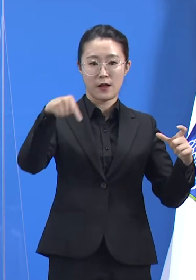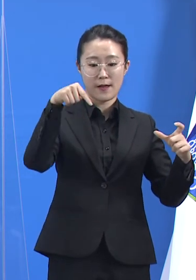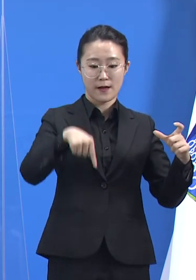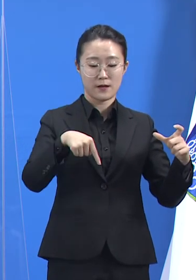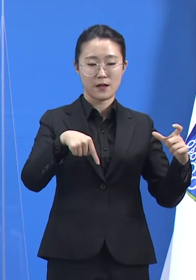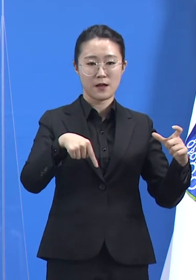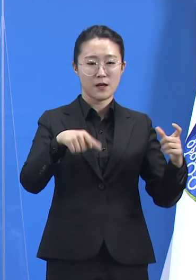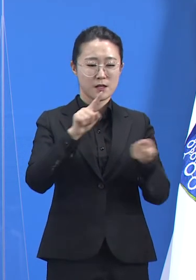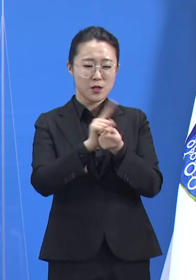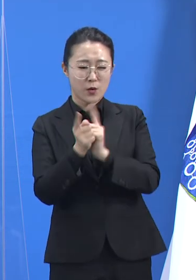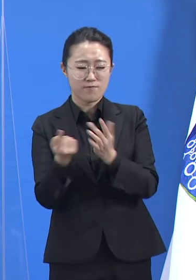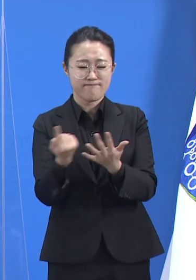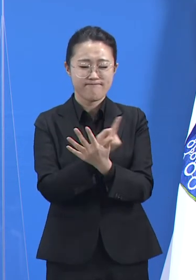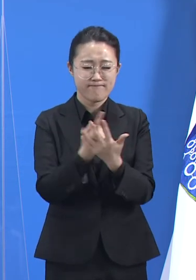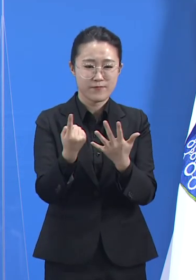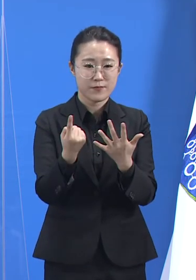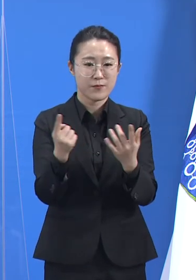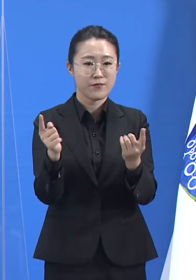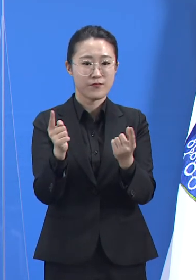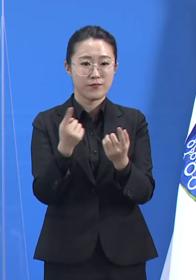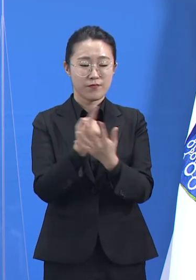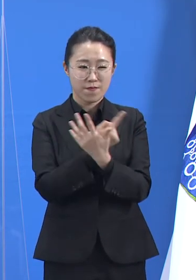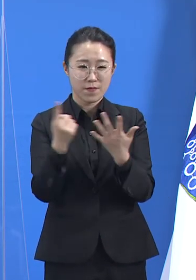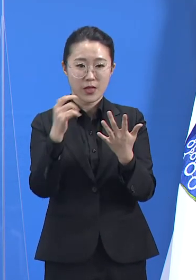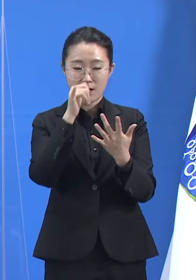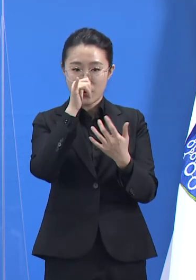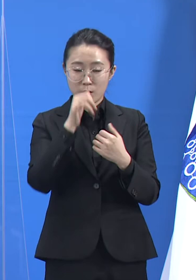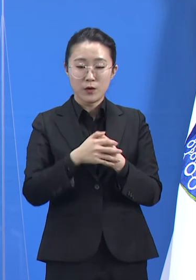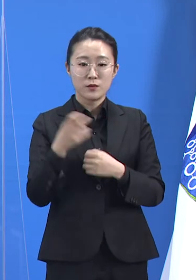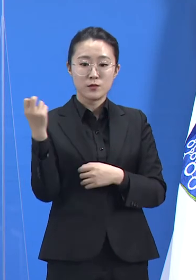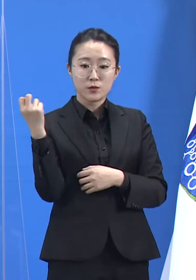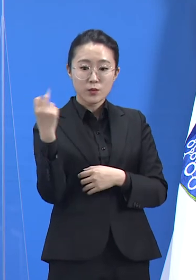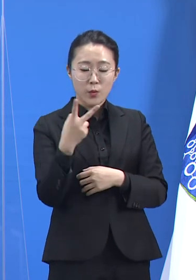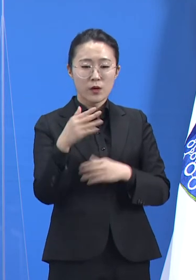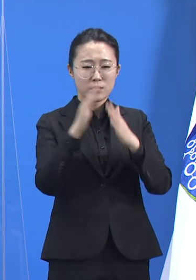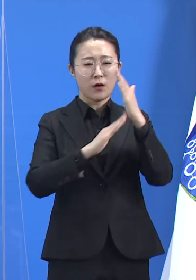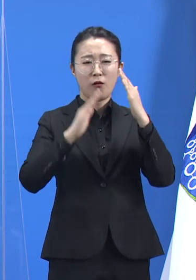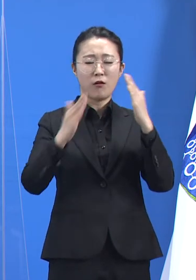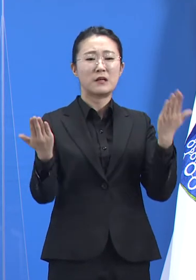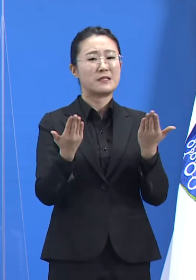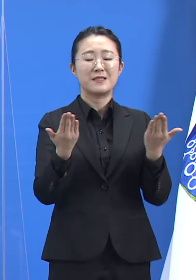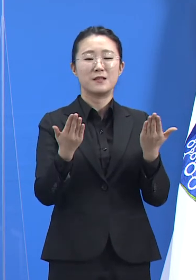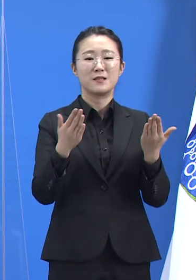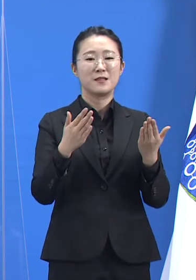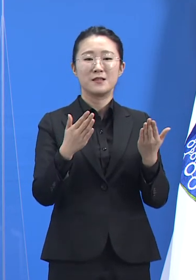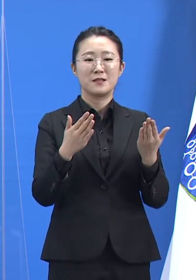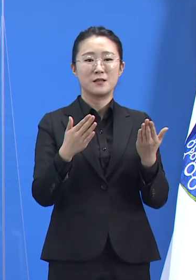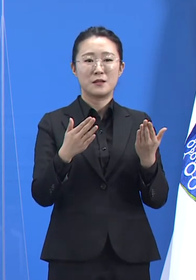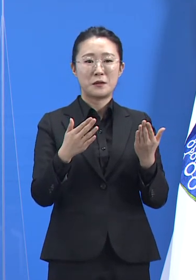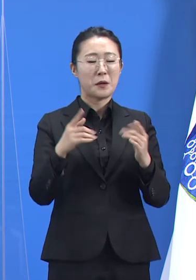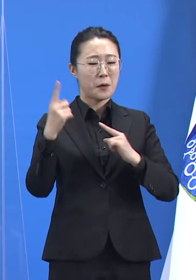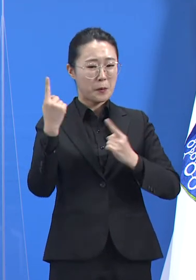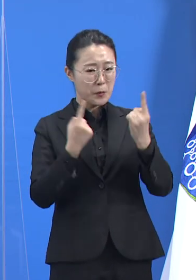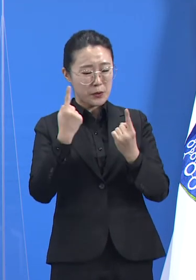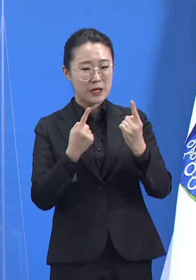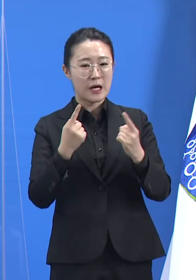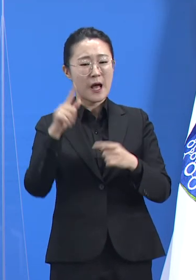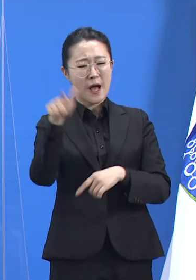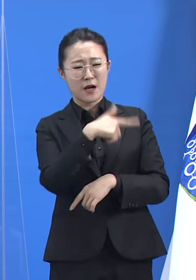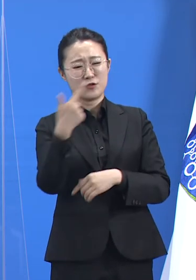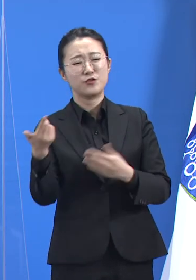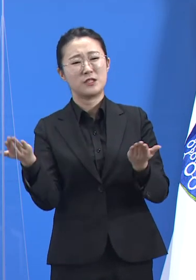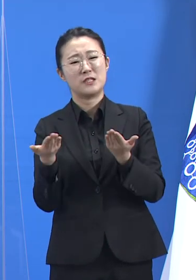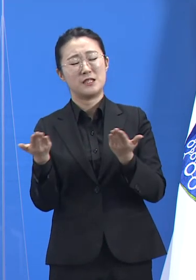잦으며 한 직장에 소속되지 않은 일용직 형태의 근로도 많습니다. 따라서 한 지역